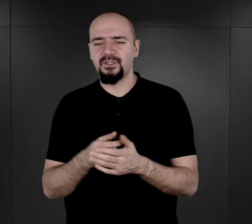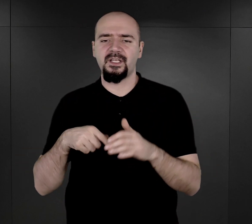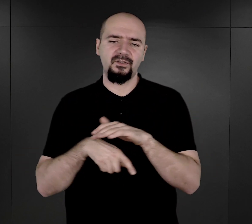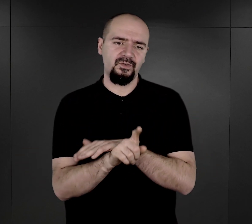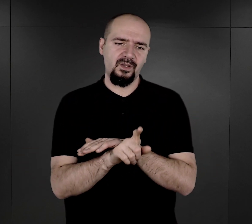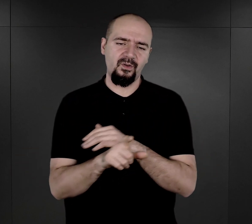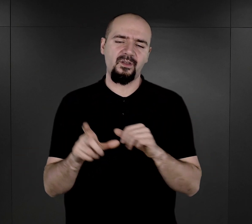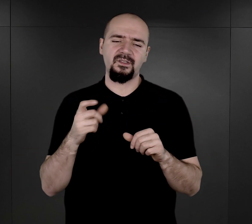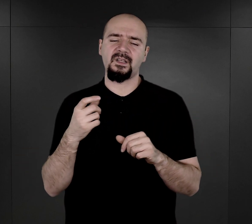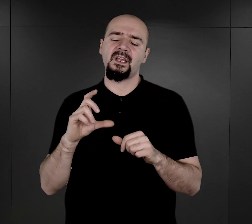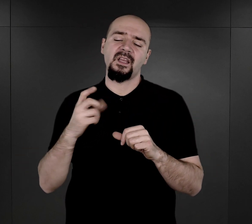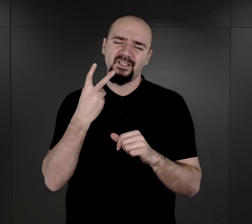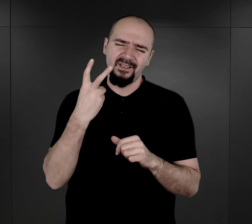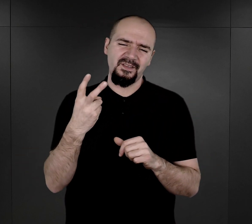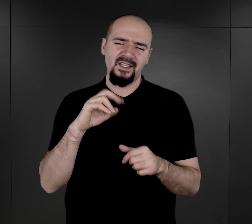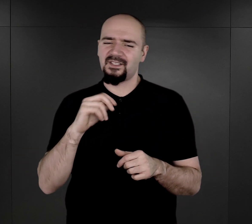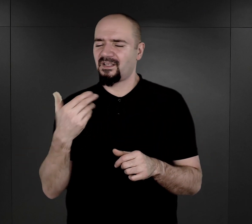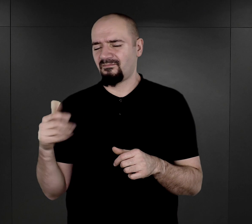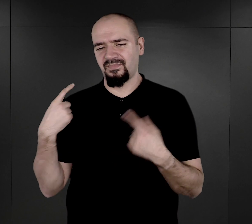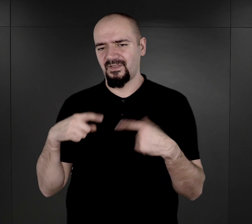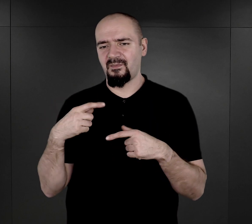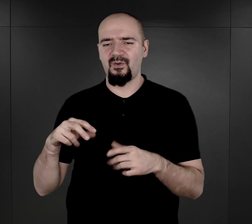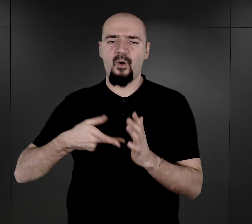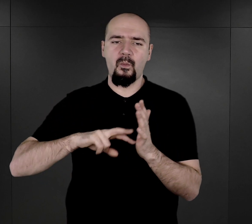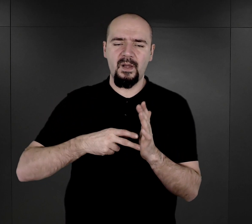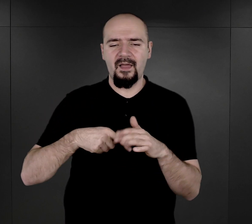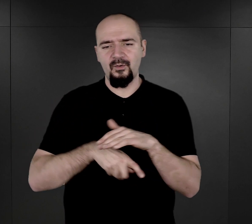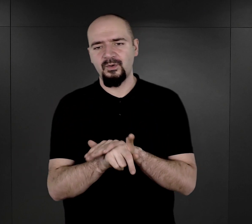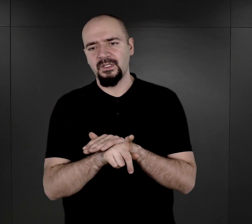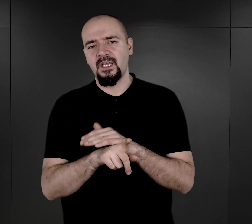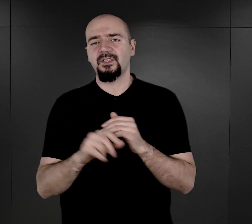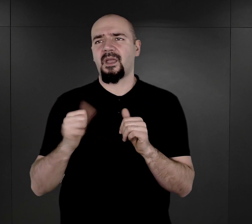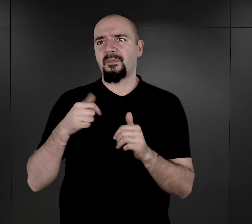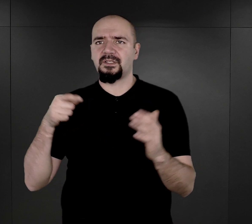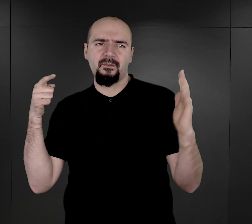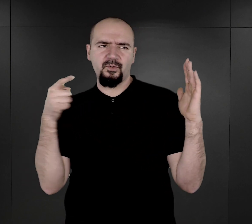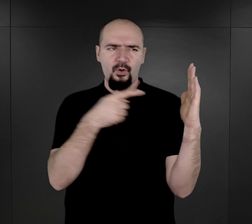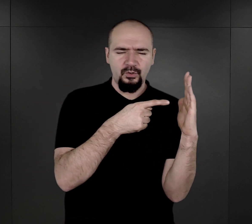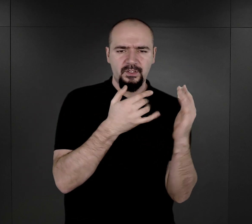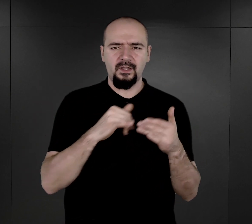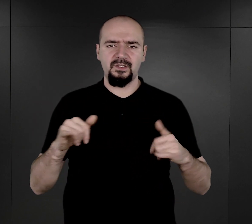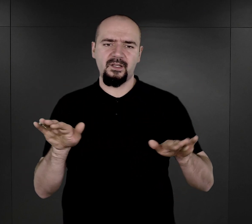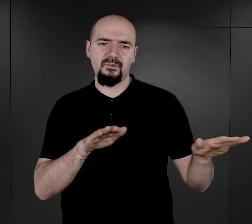widać tutaj, że nie było jakiegoś takiego planu dotarcia do jakiegoś miejsca, uzyskania, schronienia. Po prostu